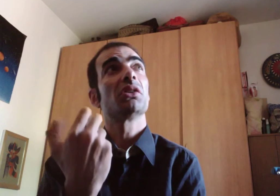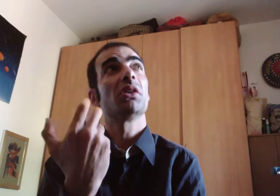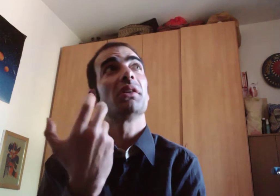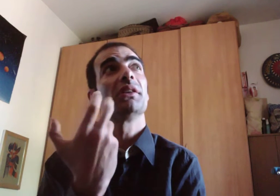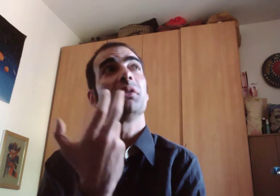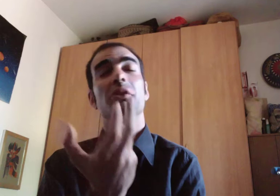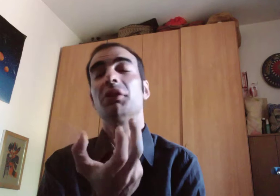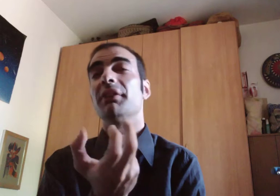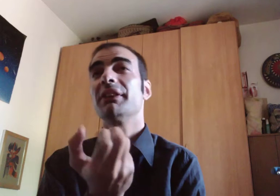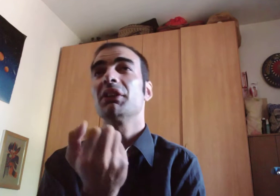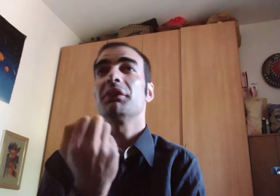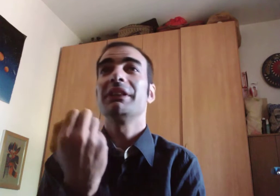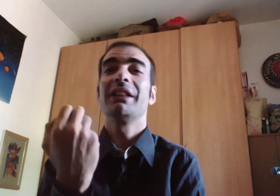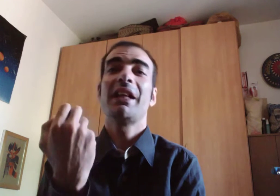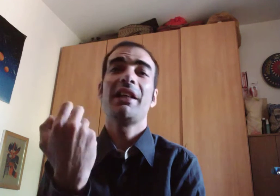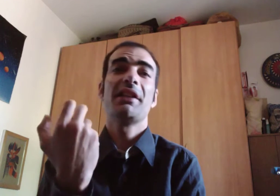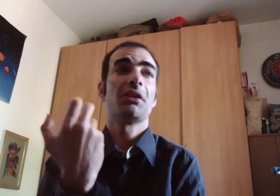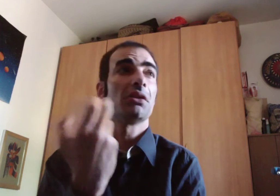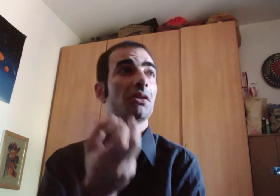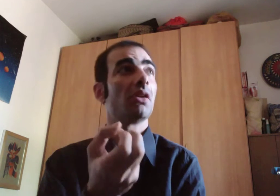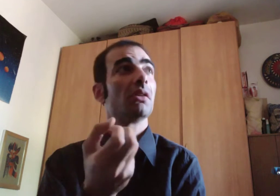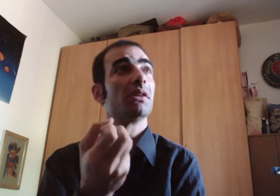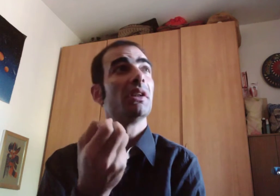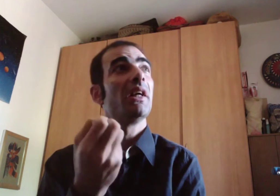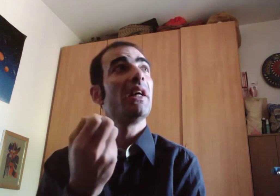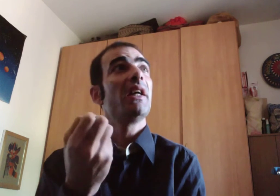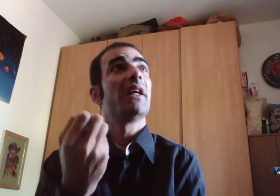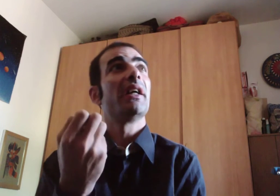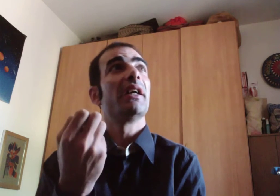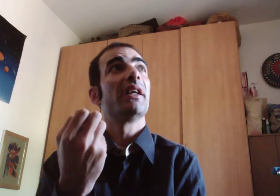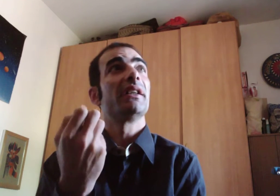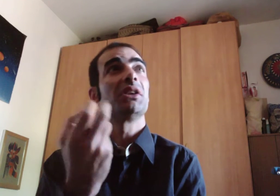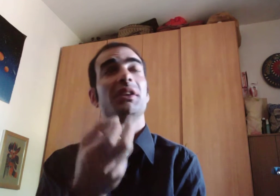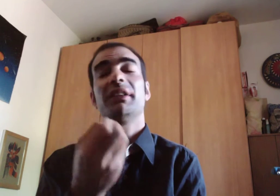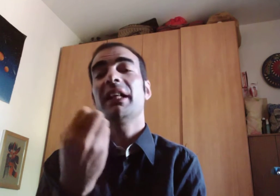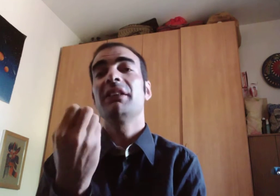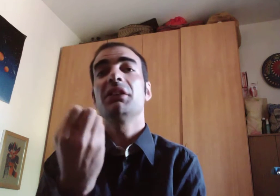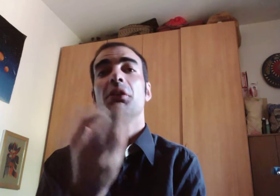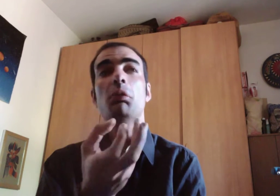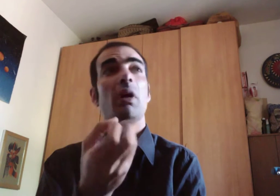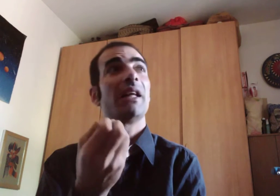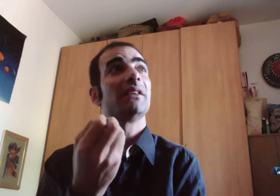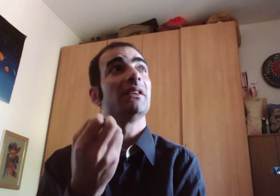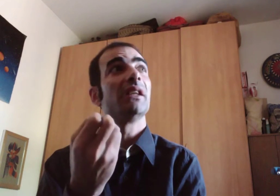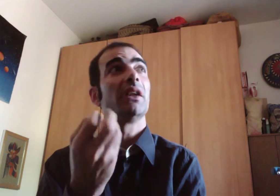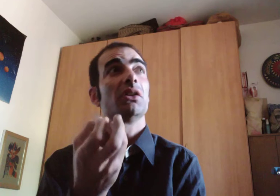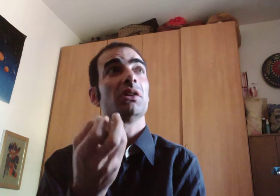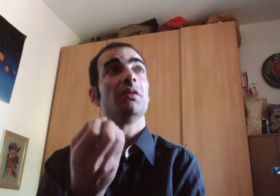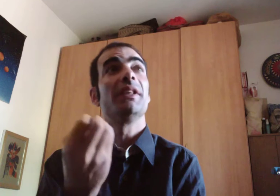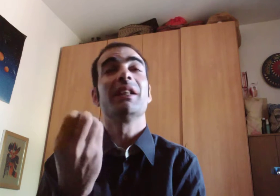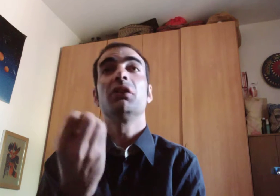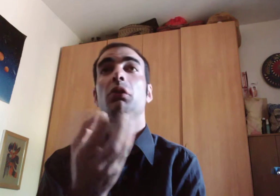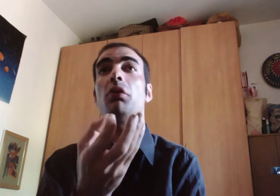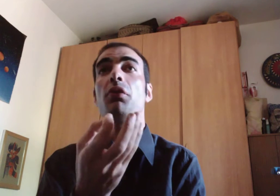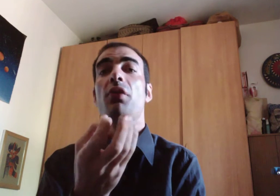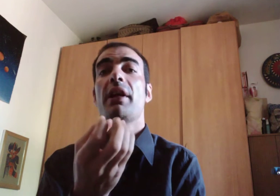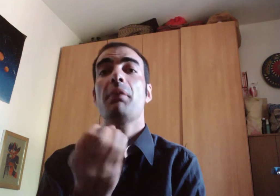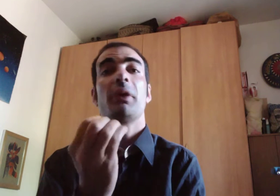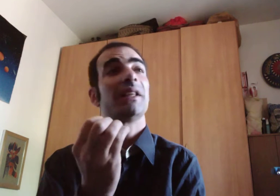soldi frutto di evasione fiscale sono soldi ricettati rubati e così via truffe perché